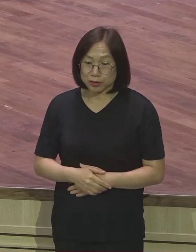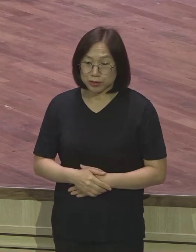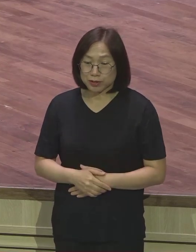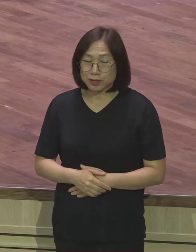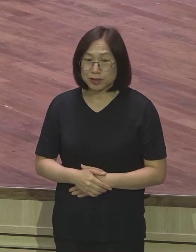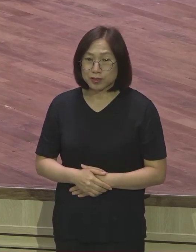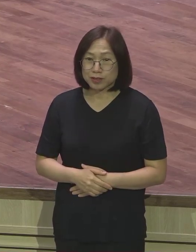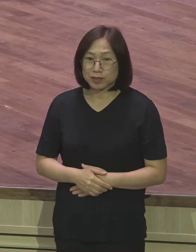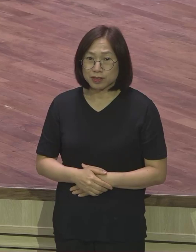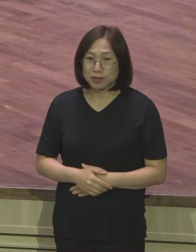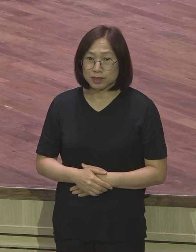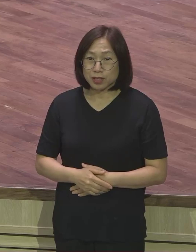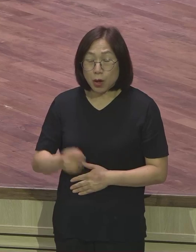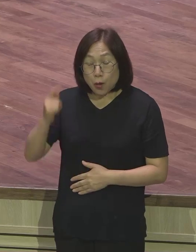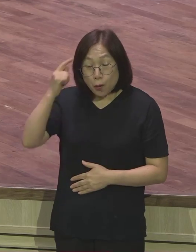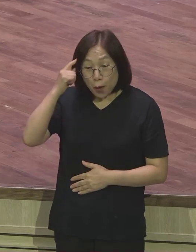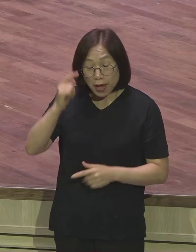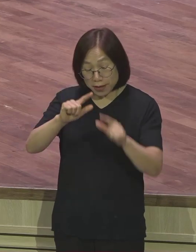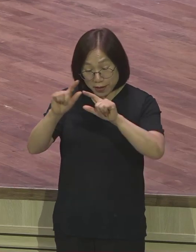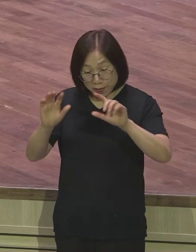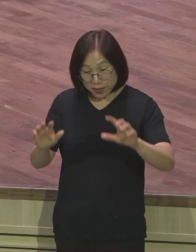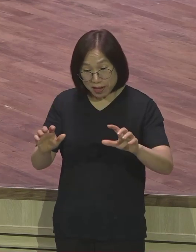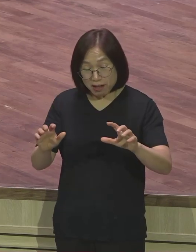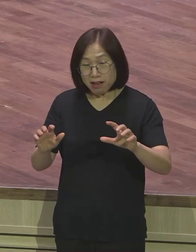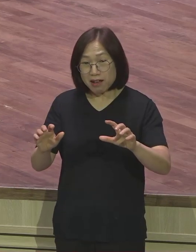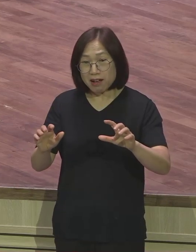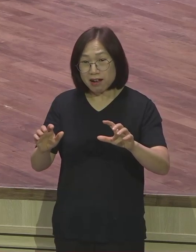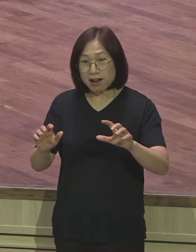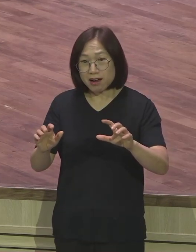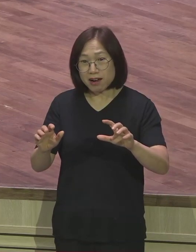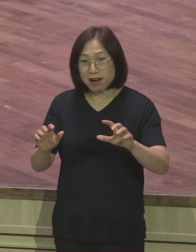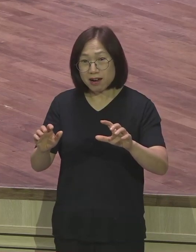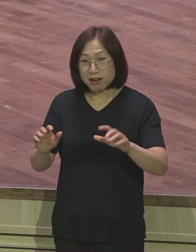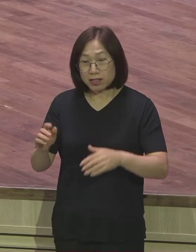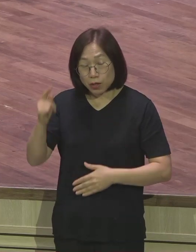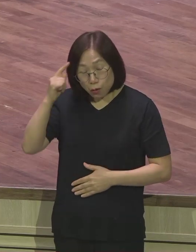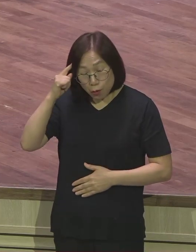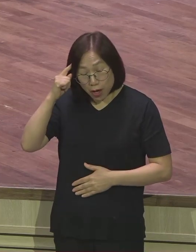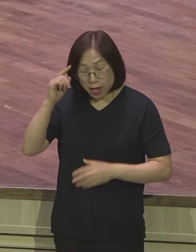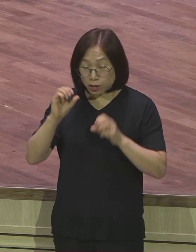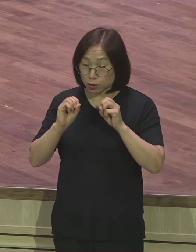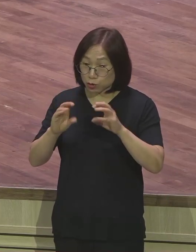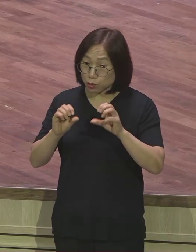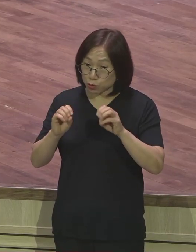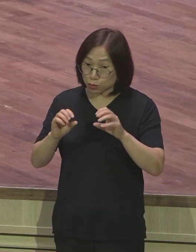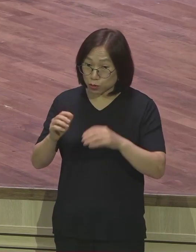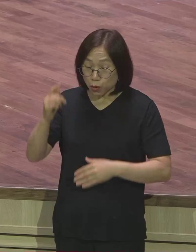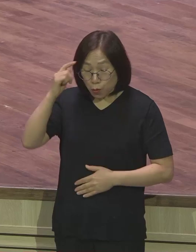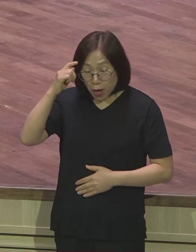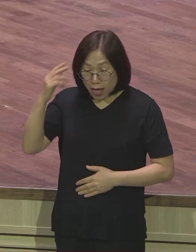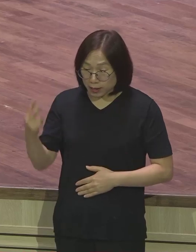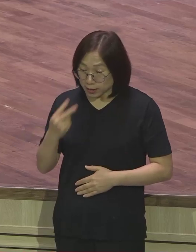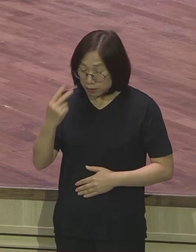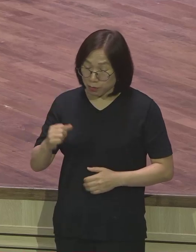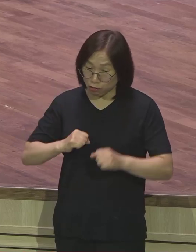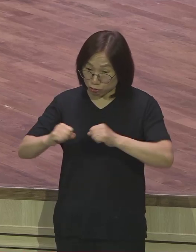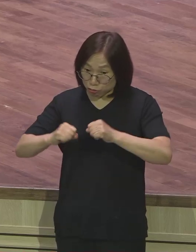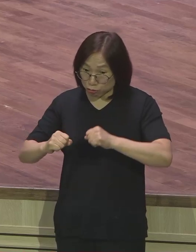그런데 왜 현장은 왜 전도는 왜 생명운동은 왜 다락방은